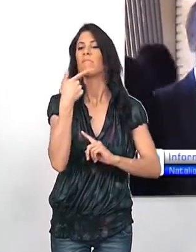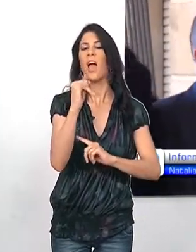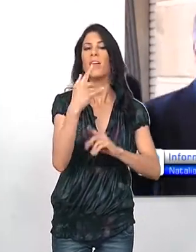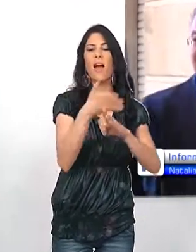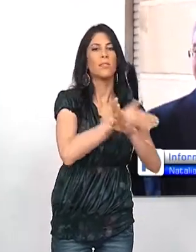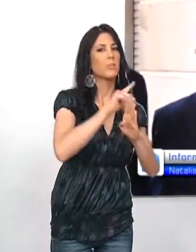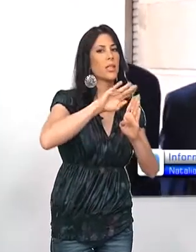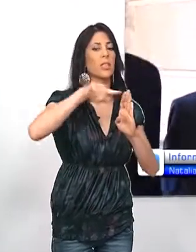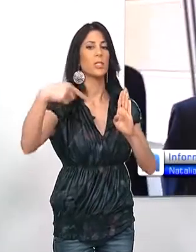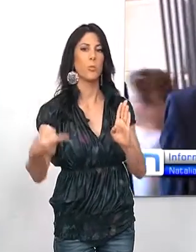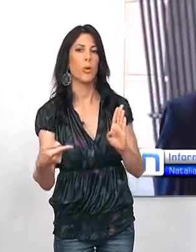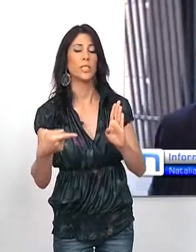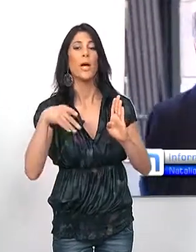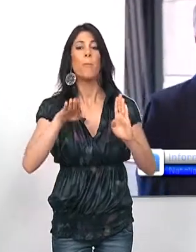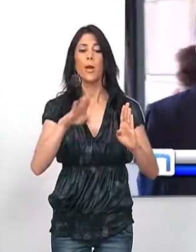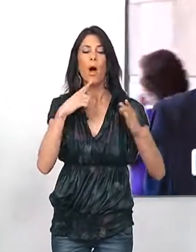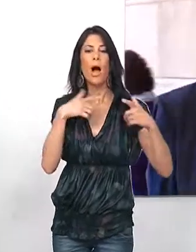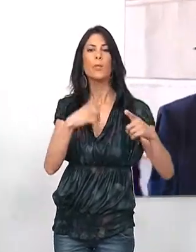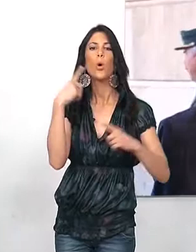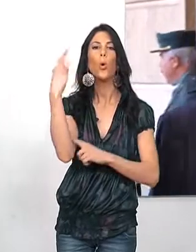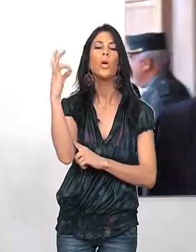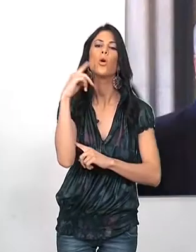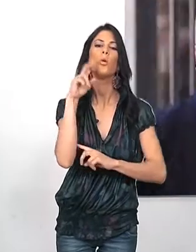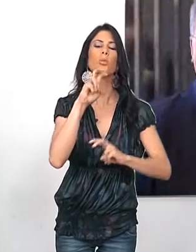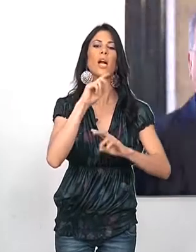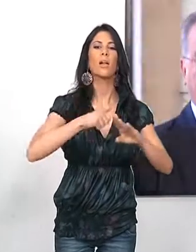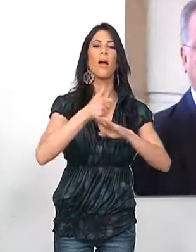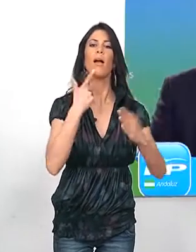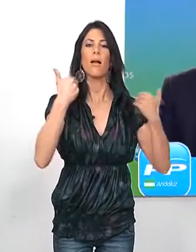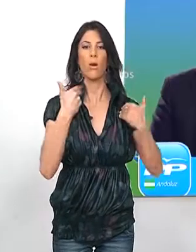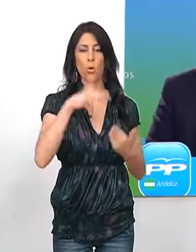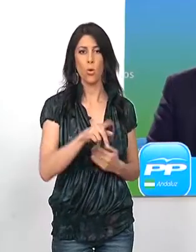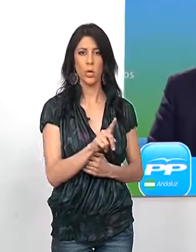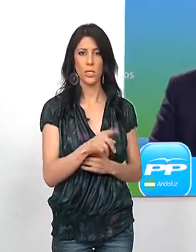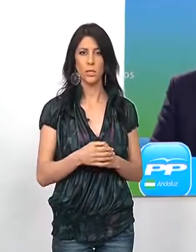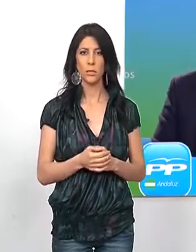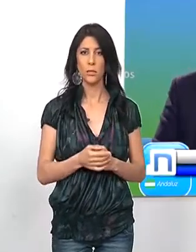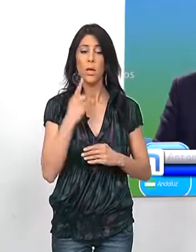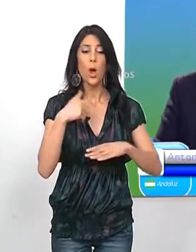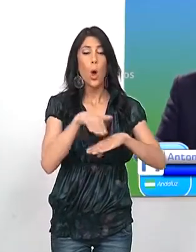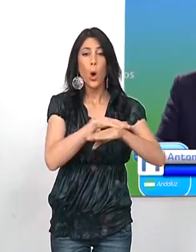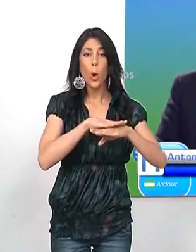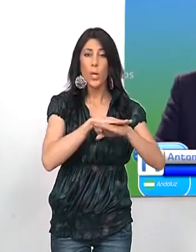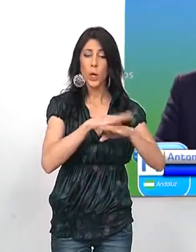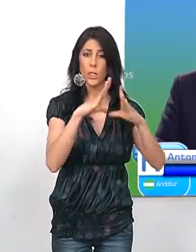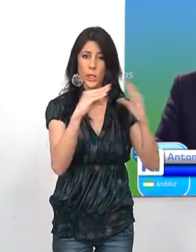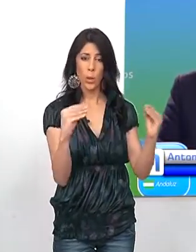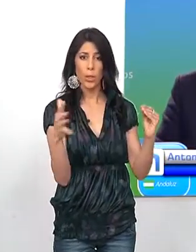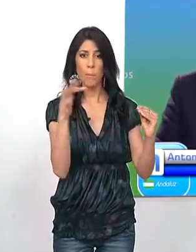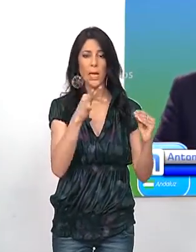que ya no se trata de un asunto que se produjera en el ámbito de un único alto cargo. Convierte al propio Gobierno andaluz y a Chávez